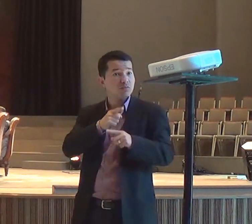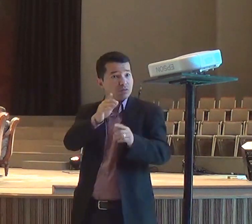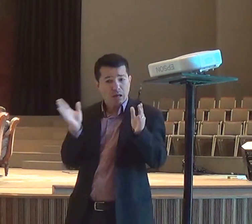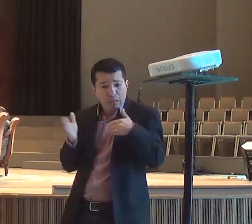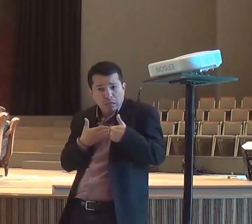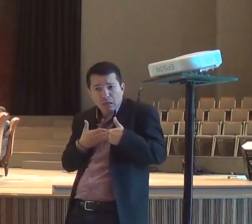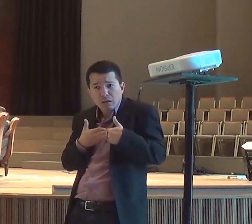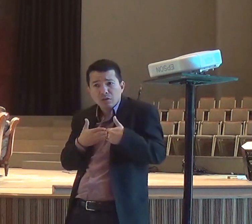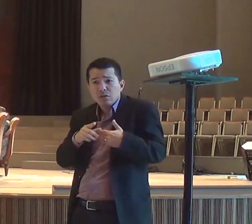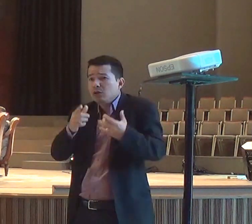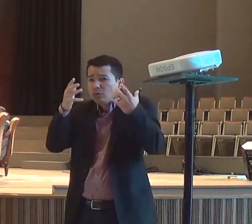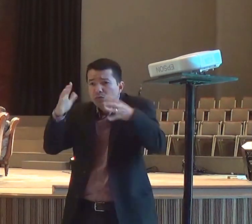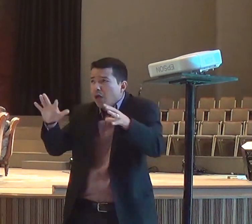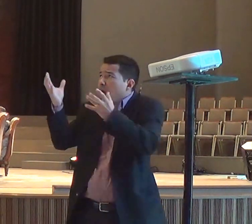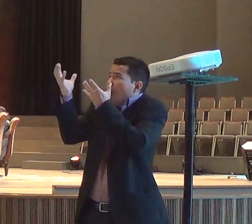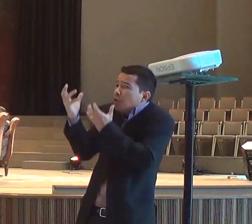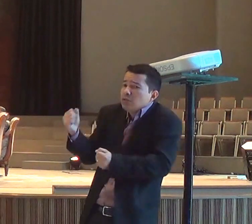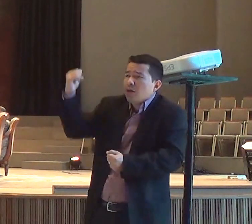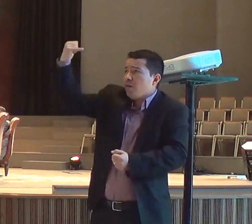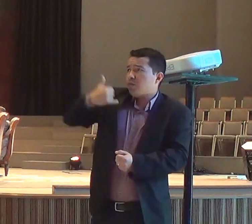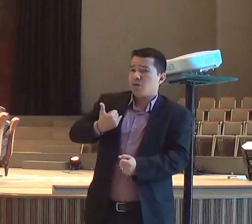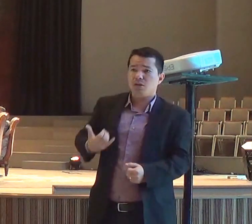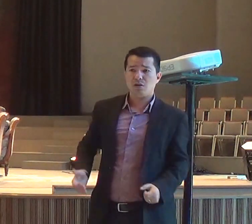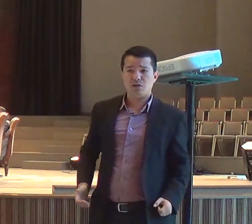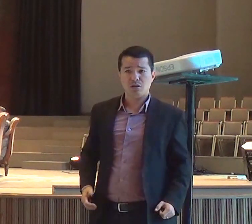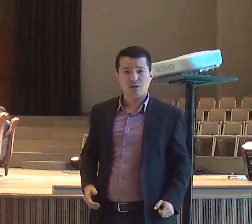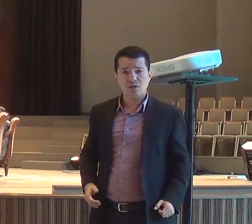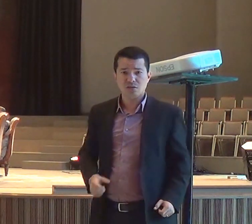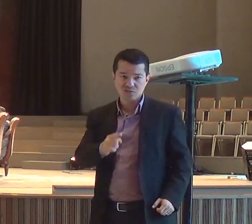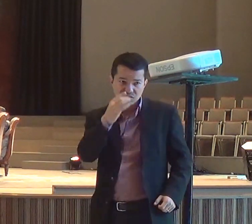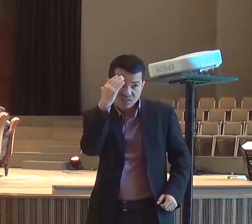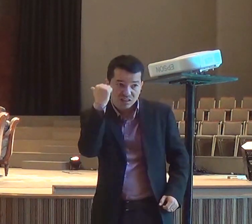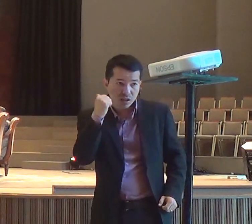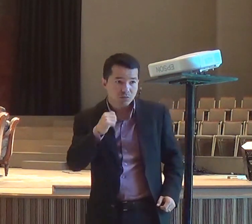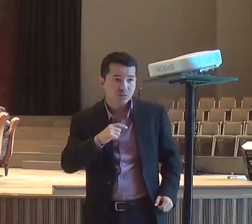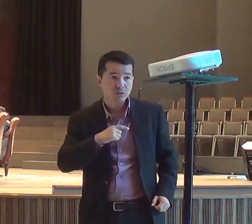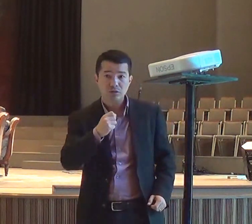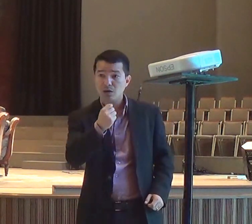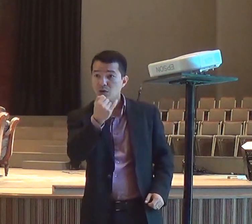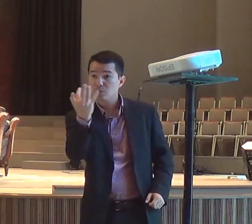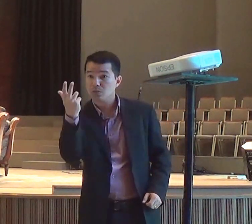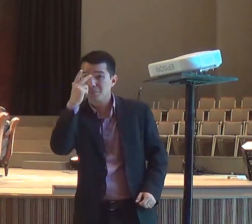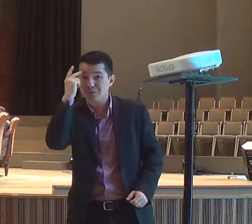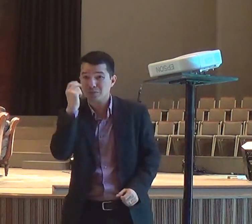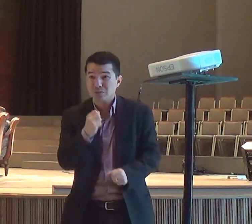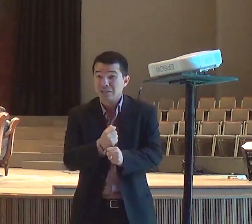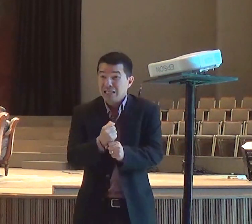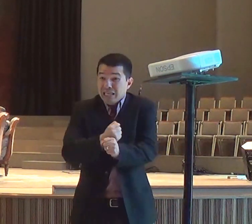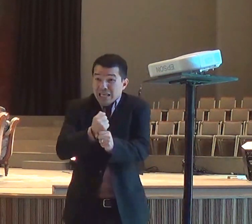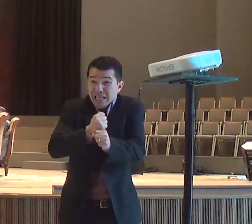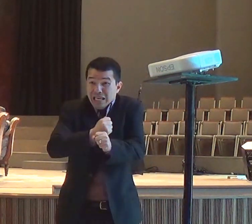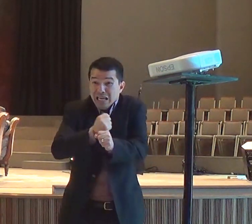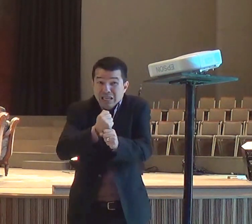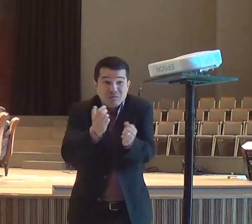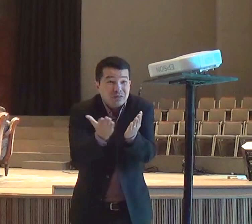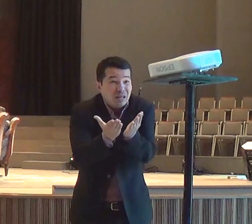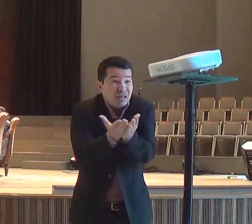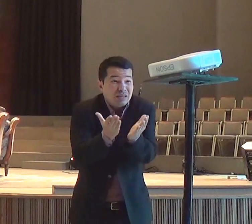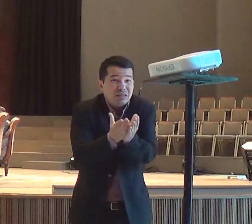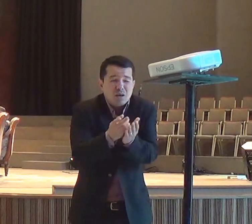tem gente, por exemplo, que está, anos a fio, numa igreja, já aceitou Jesus, como Senhor e Salvador, mas tem medo, de pedir